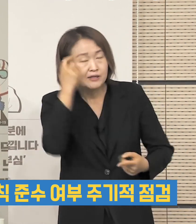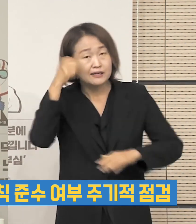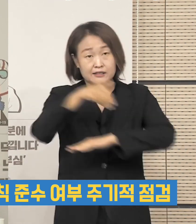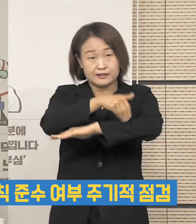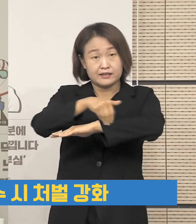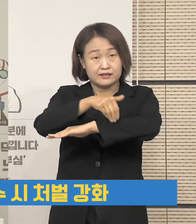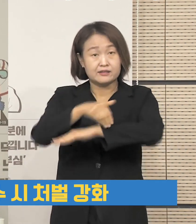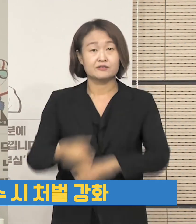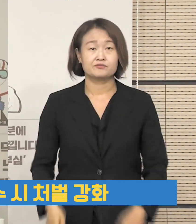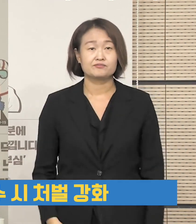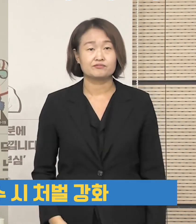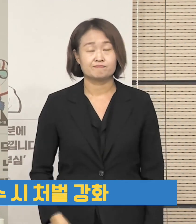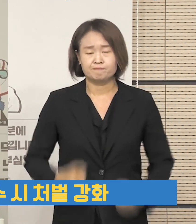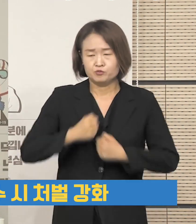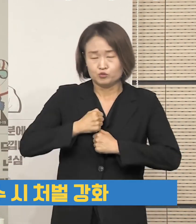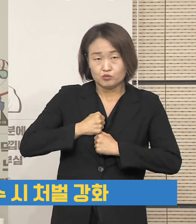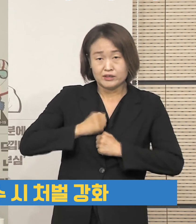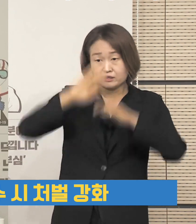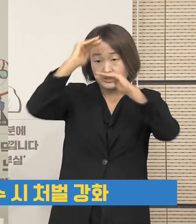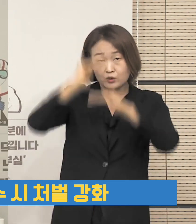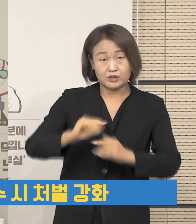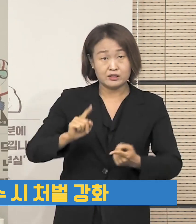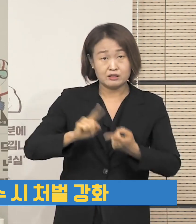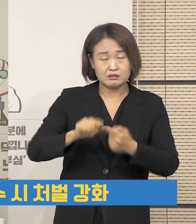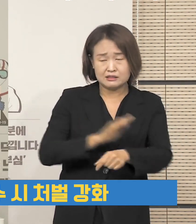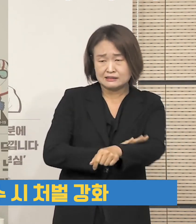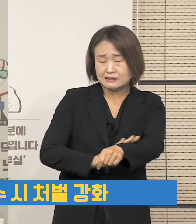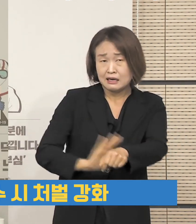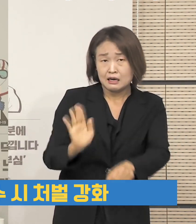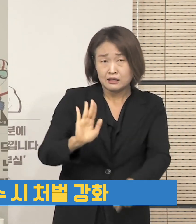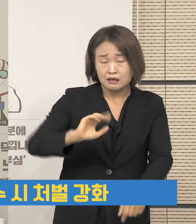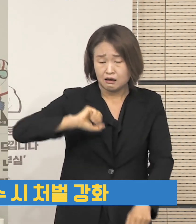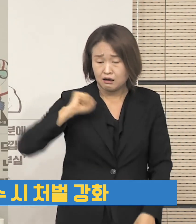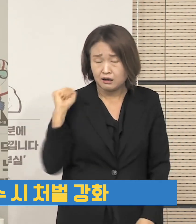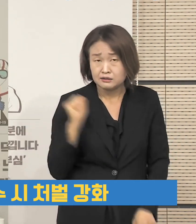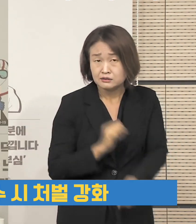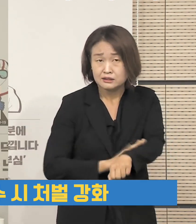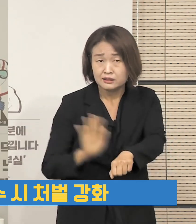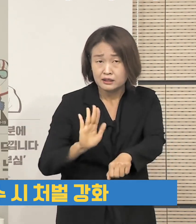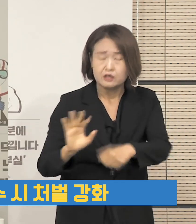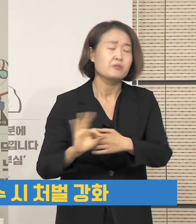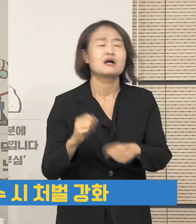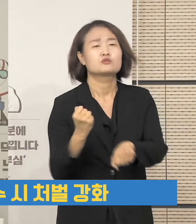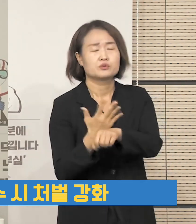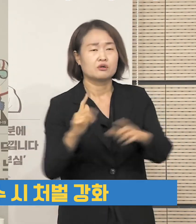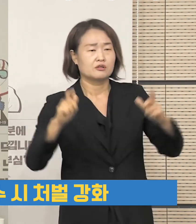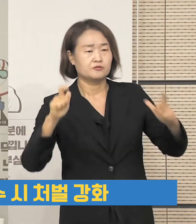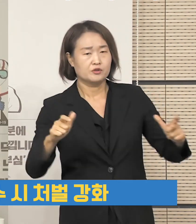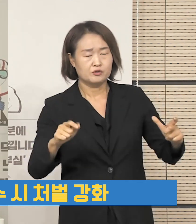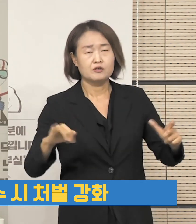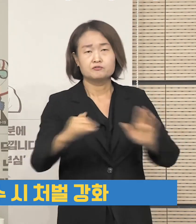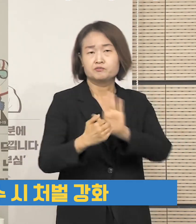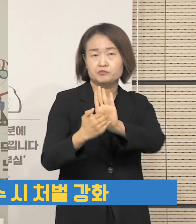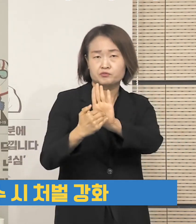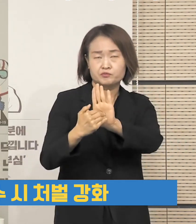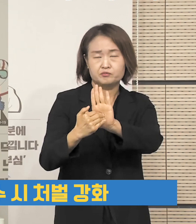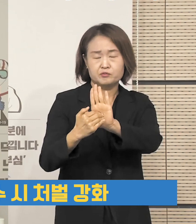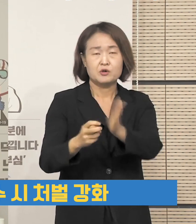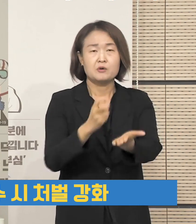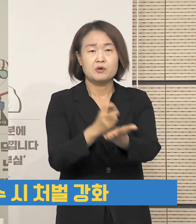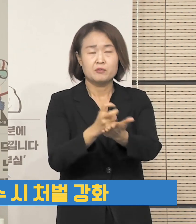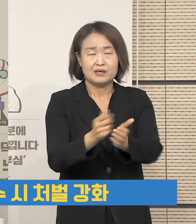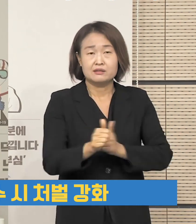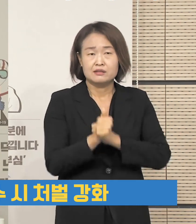준수사항을 지키지 않는 시설에는 지자체장이 감염병예방법에 따라 300만 원